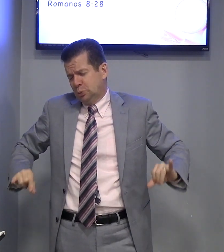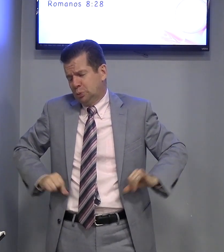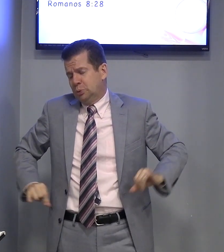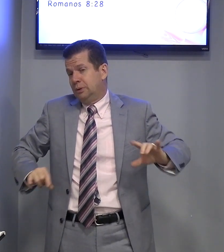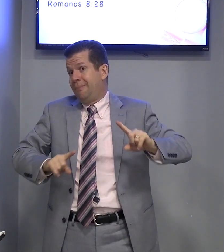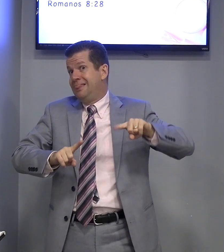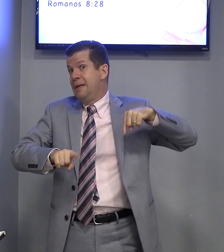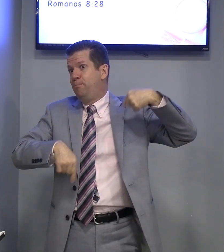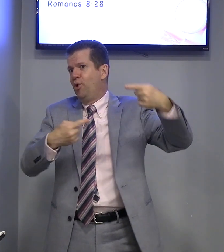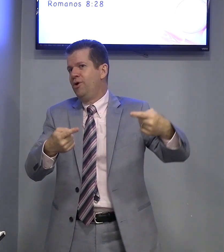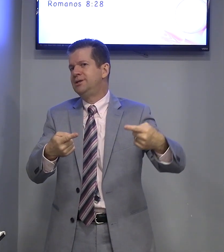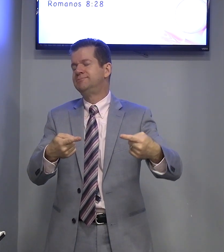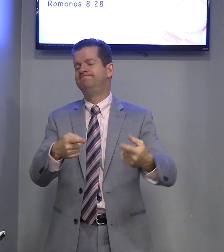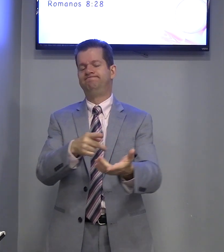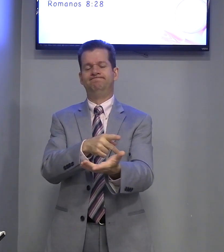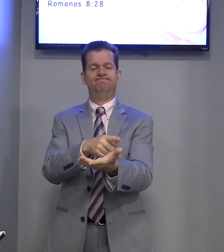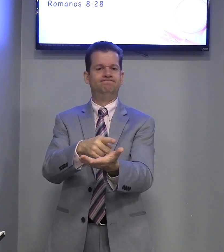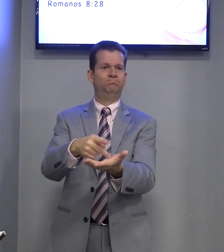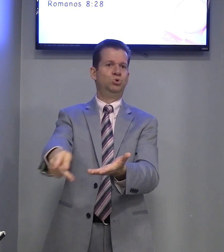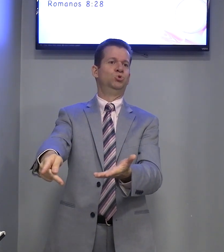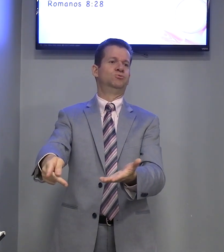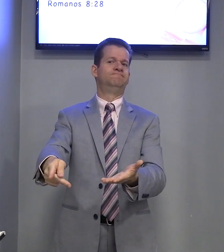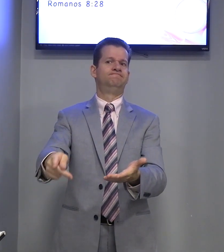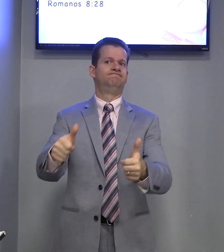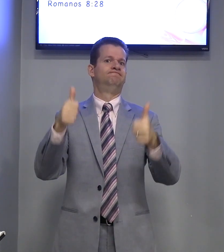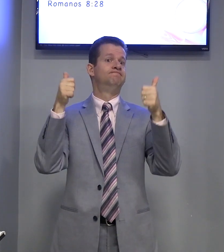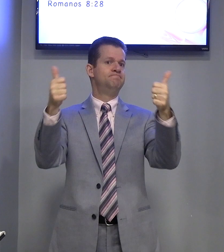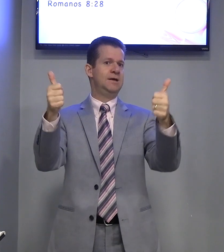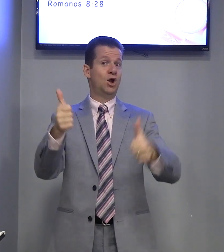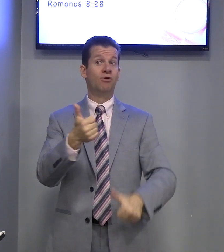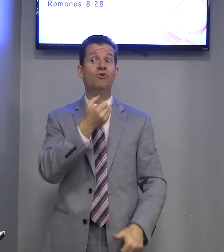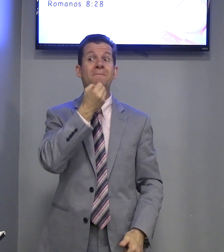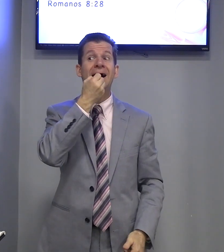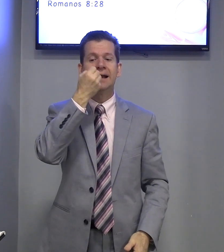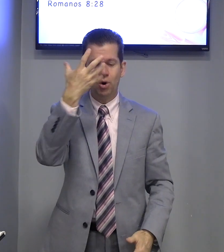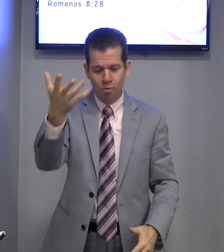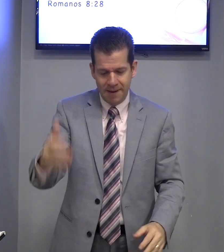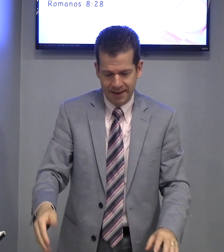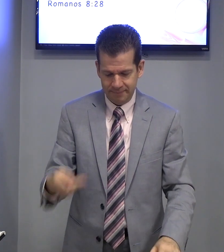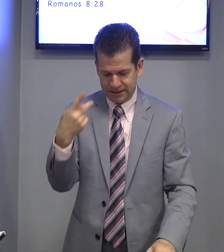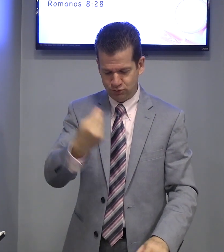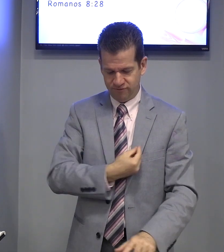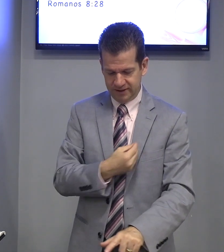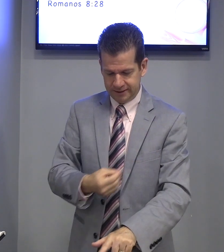Depois, foi para o bem da sua vida.